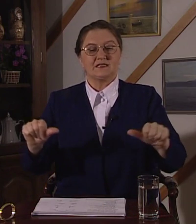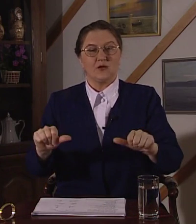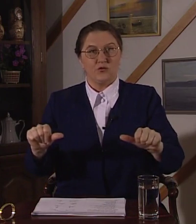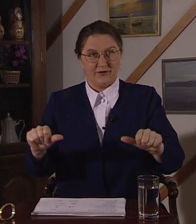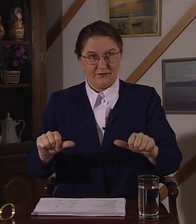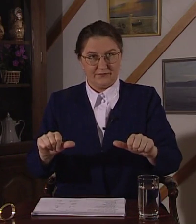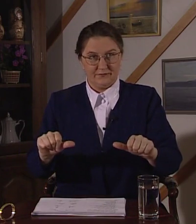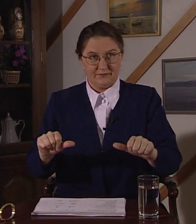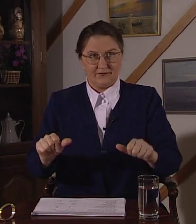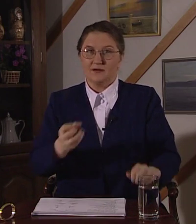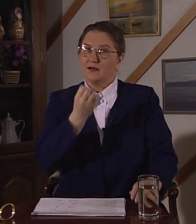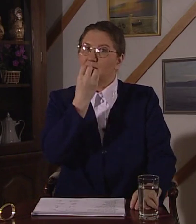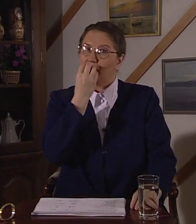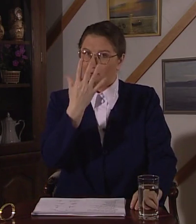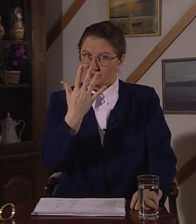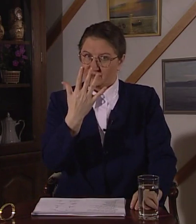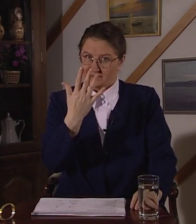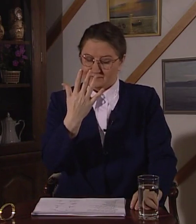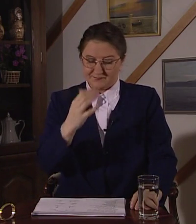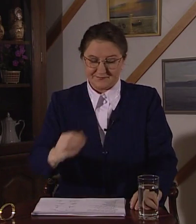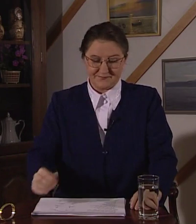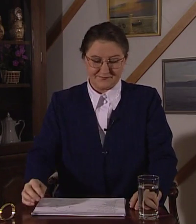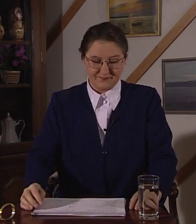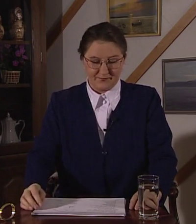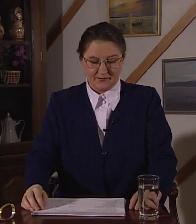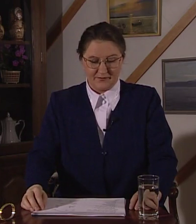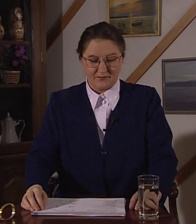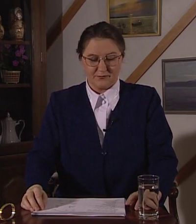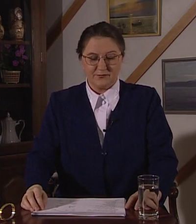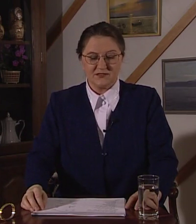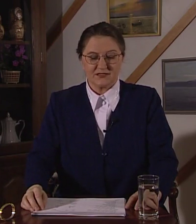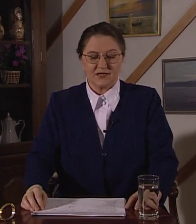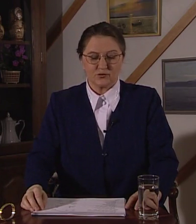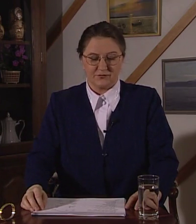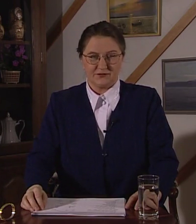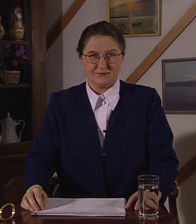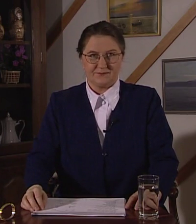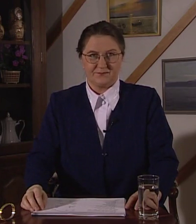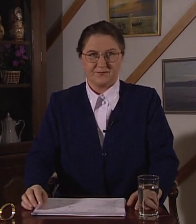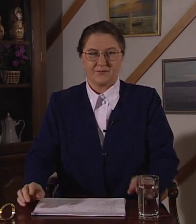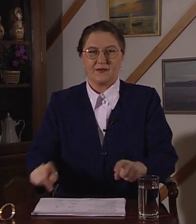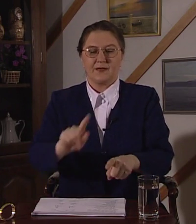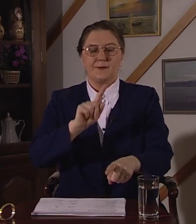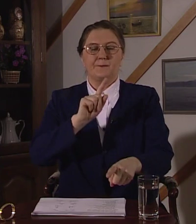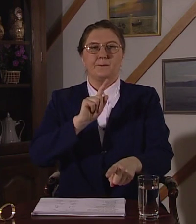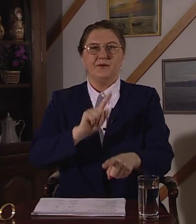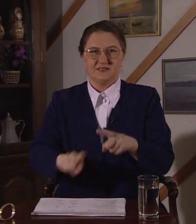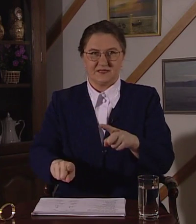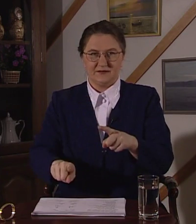Столовая хорошая. Быстро готовить. Быстро